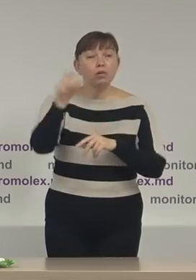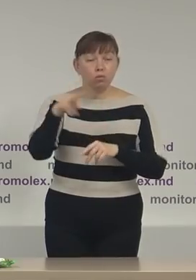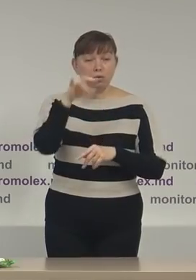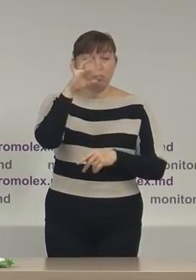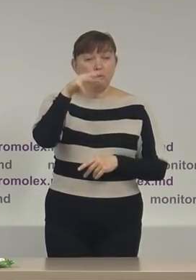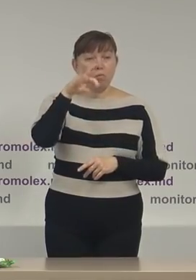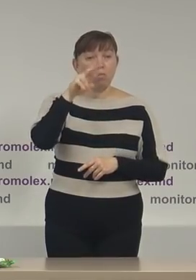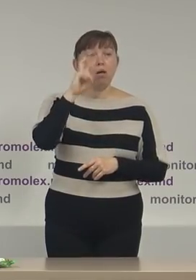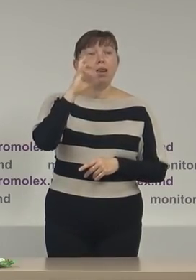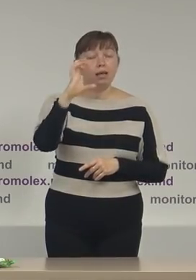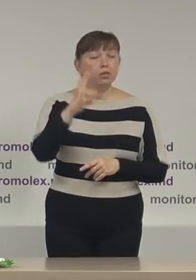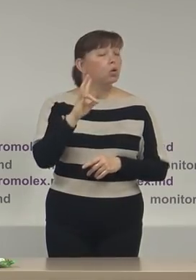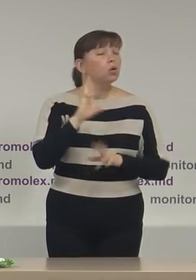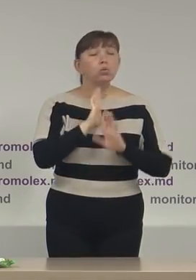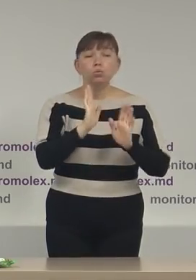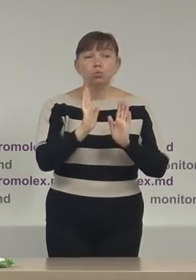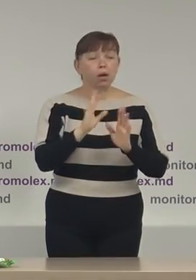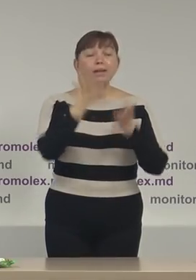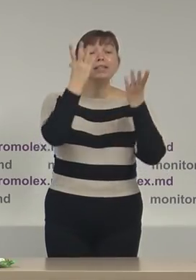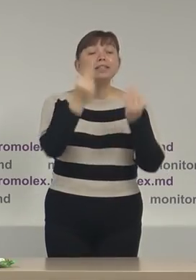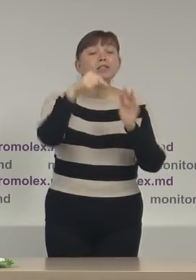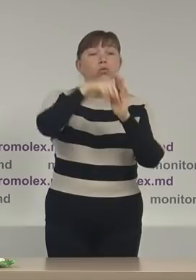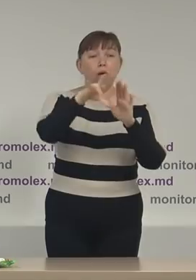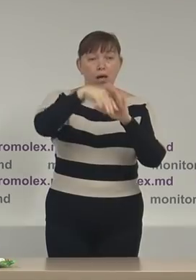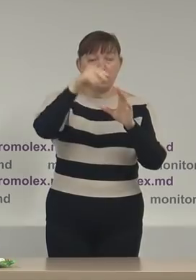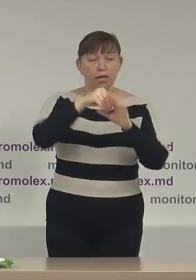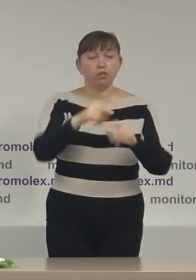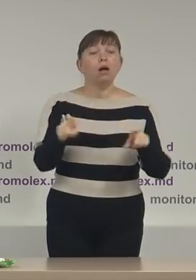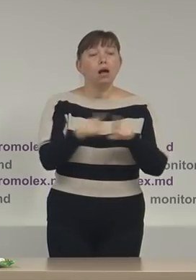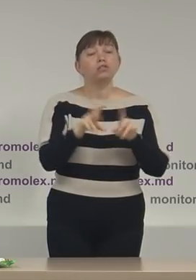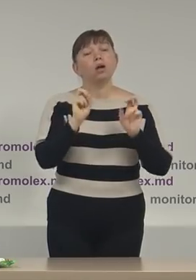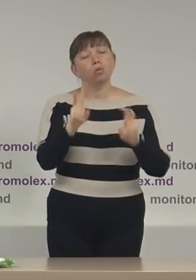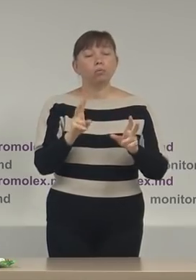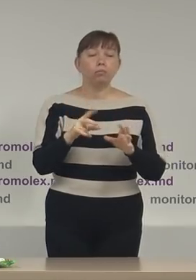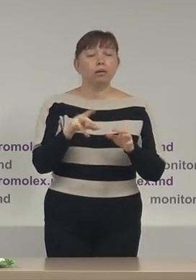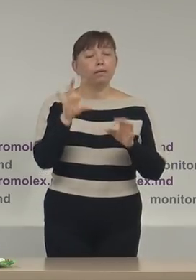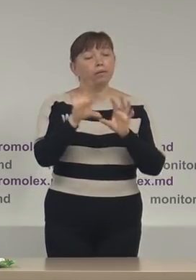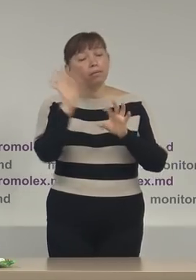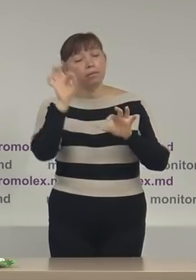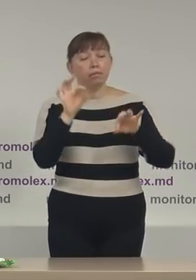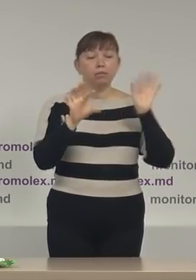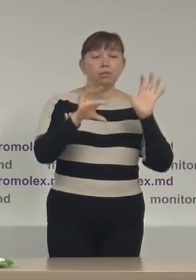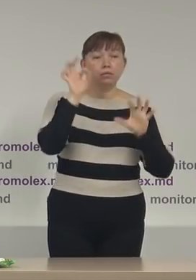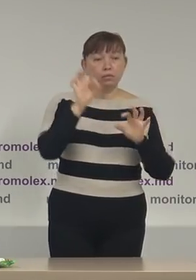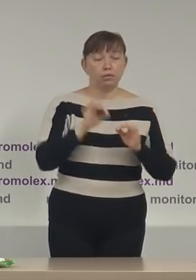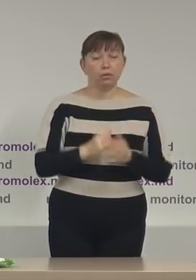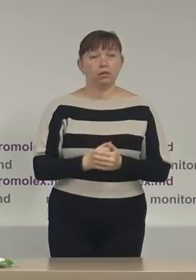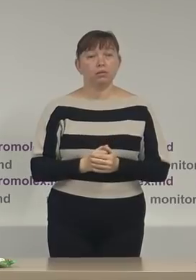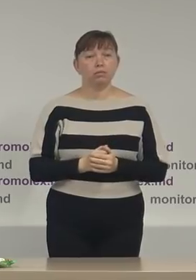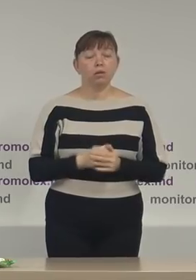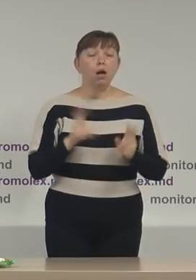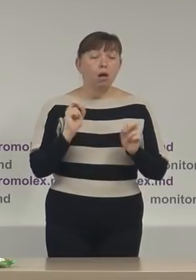nu doar în ziua alegerilor așa cum selectiv au intervenit cu regret